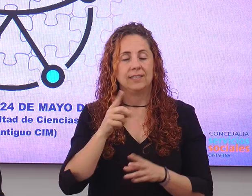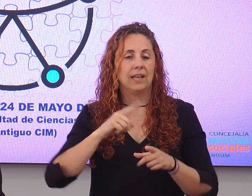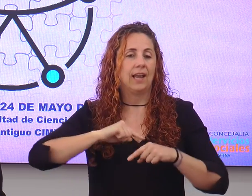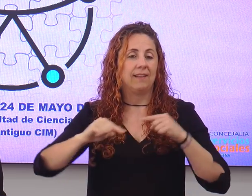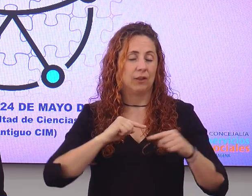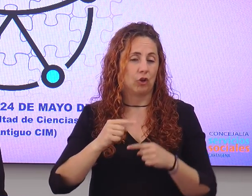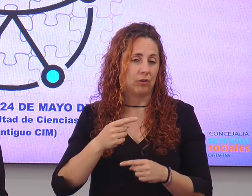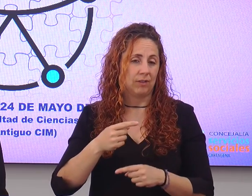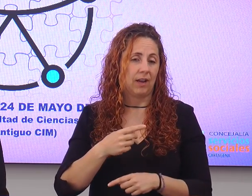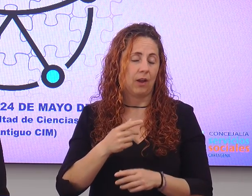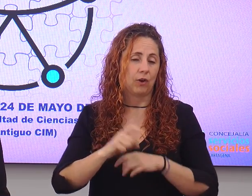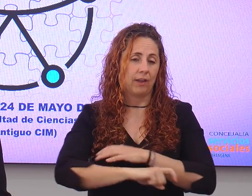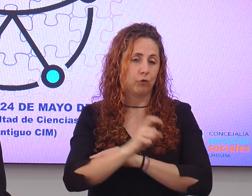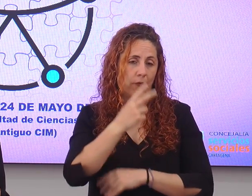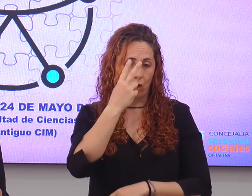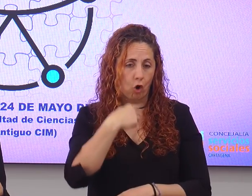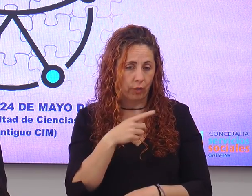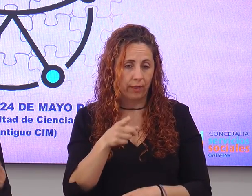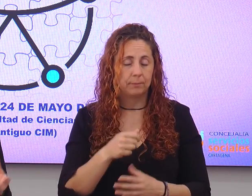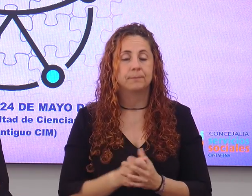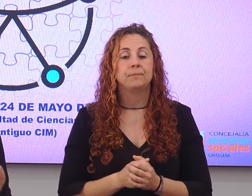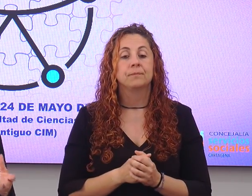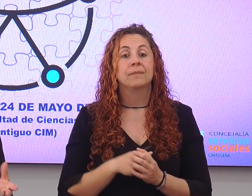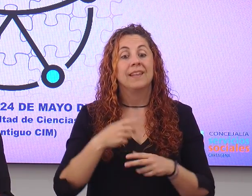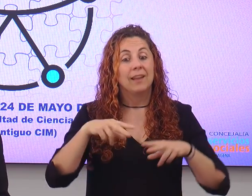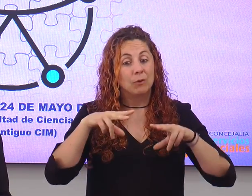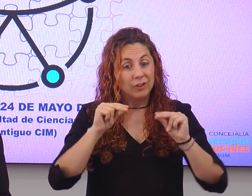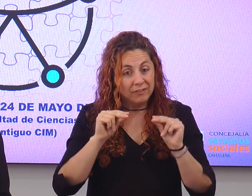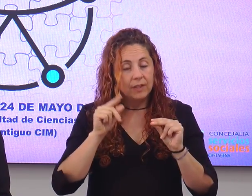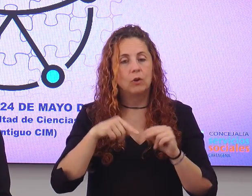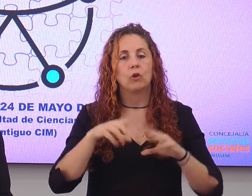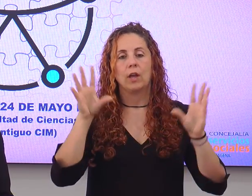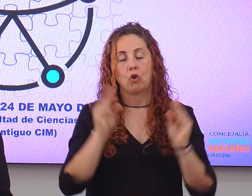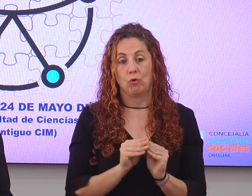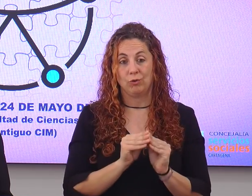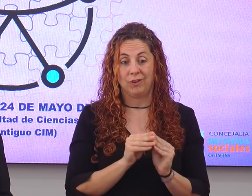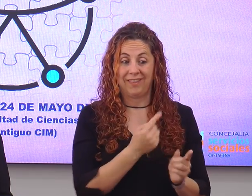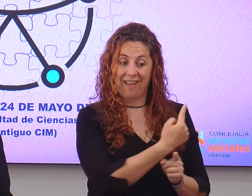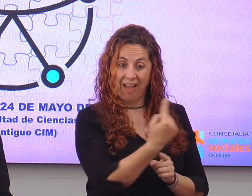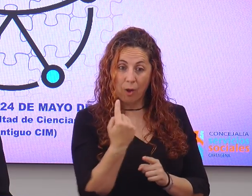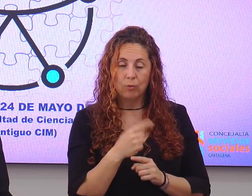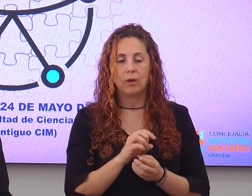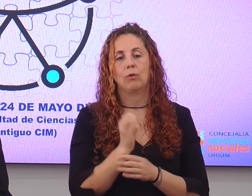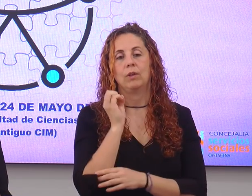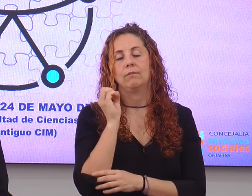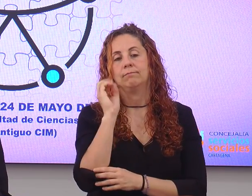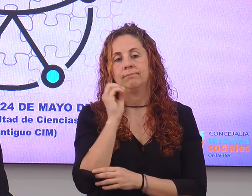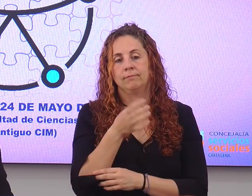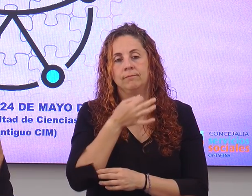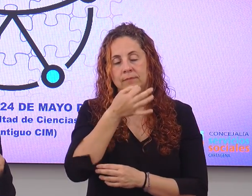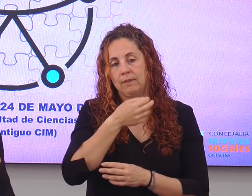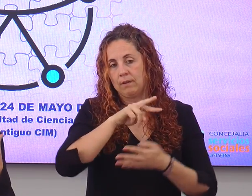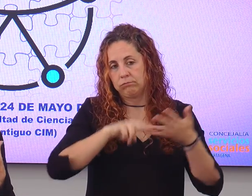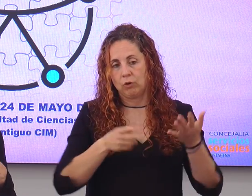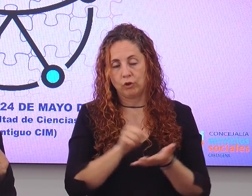Fundación ONCE. Y para finalizar, serán las conclusiones de estas jornadas. Como digo,